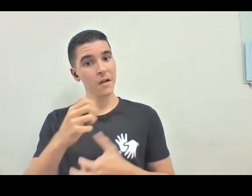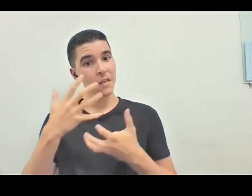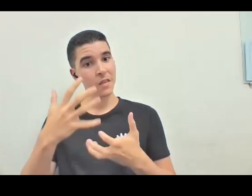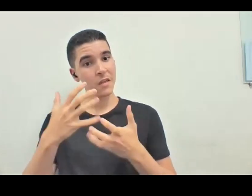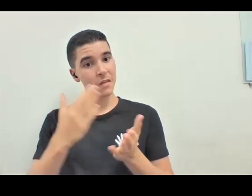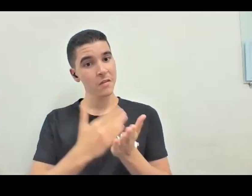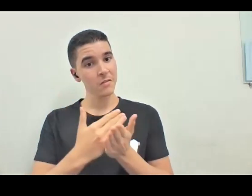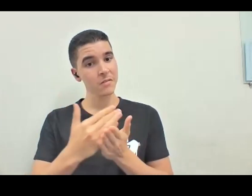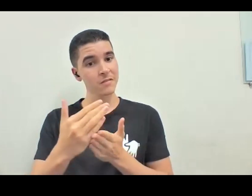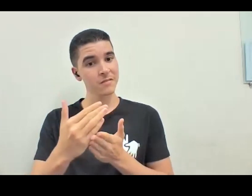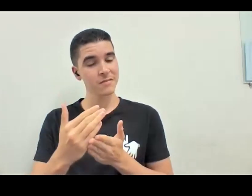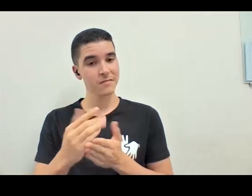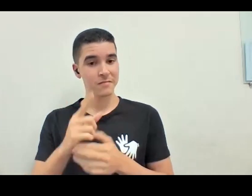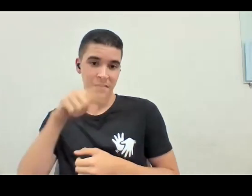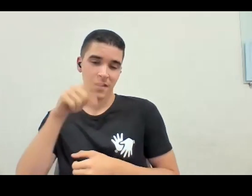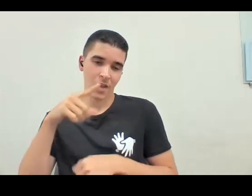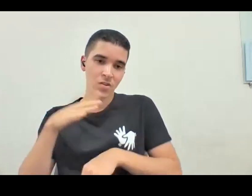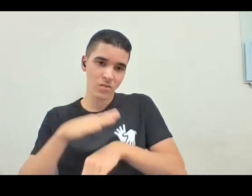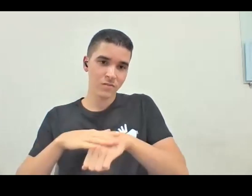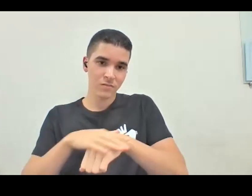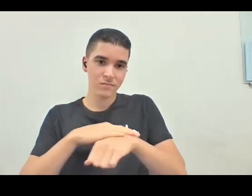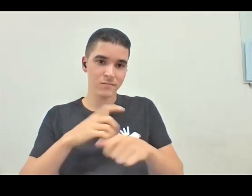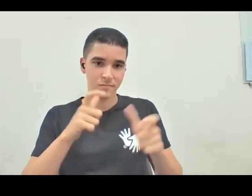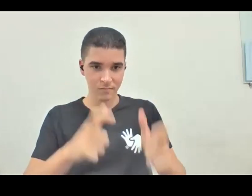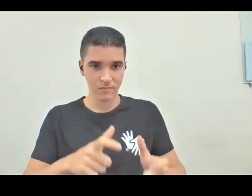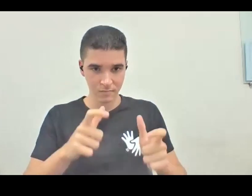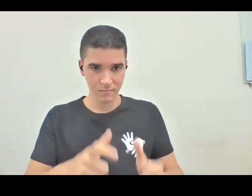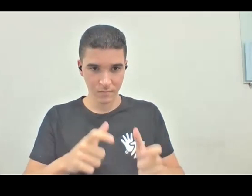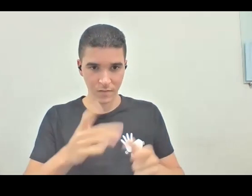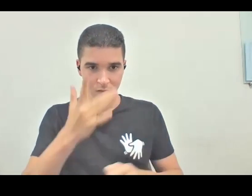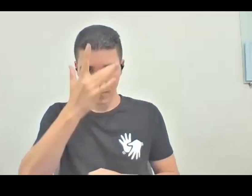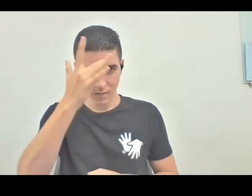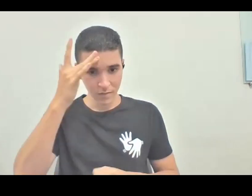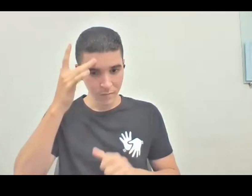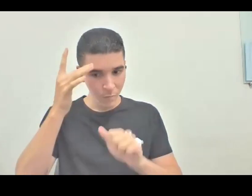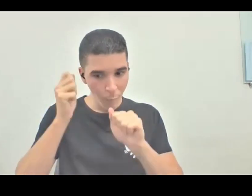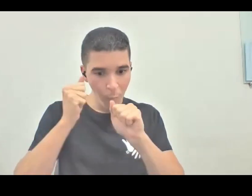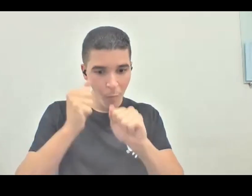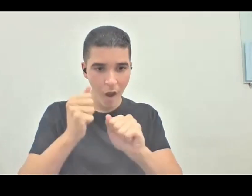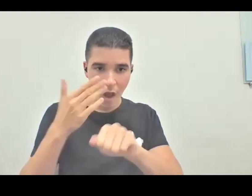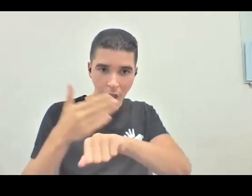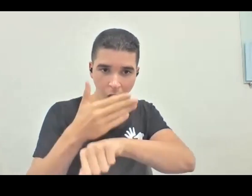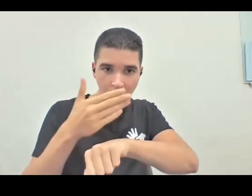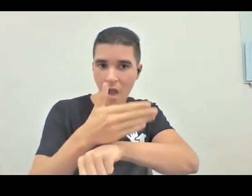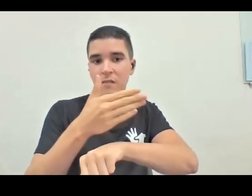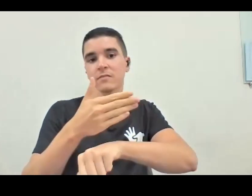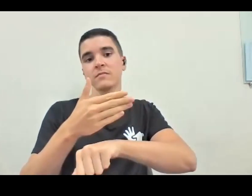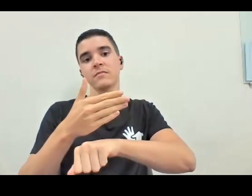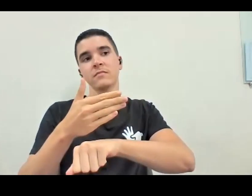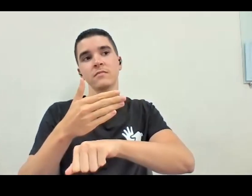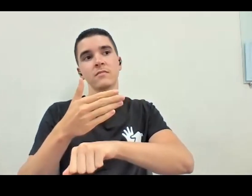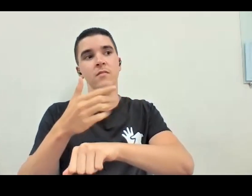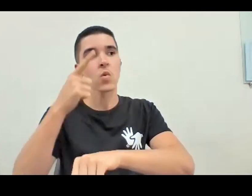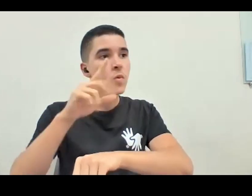A gente tava conversando sobre o local onde as pessoas podem acessar, então, a gente acessar as obras com